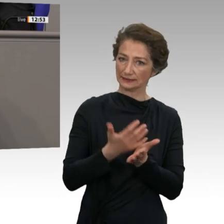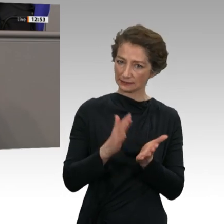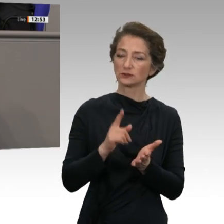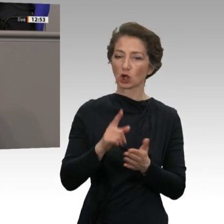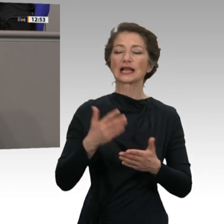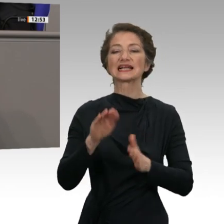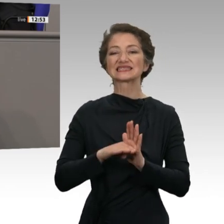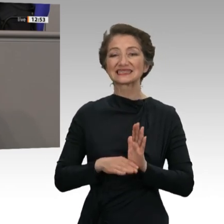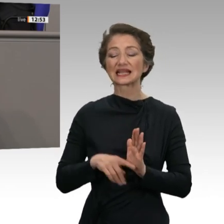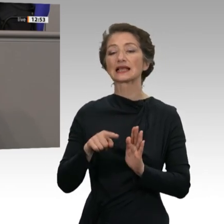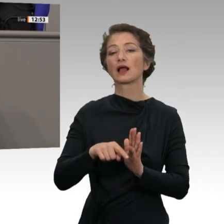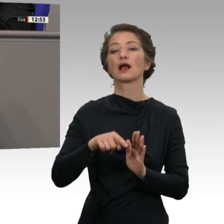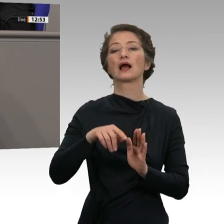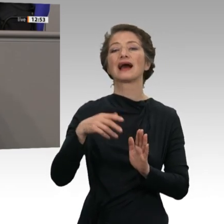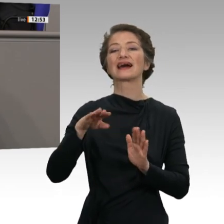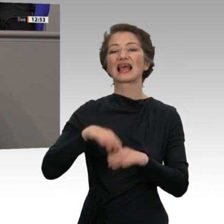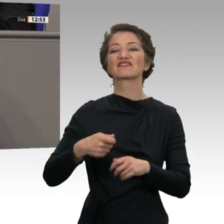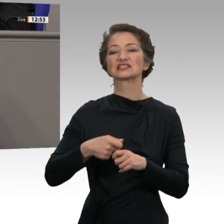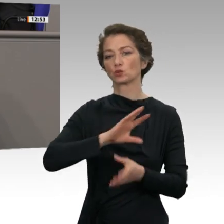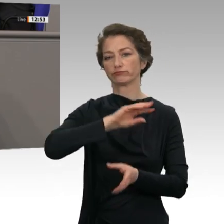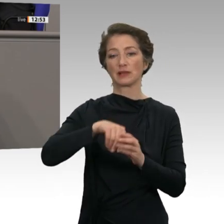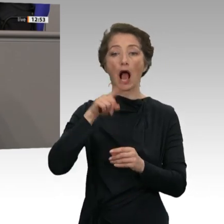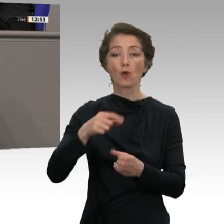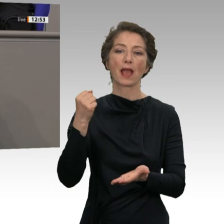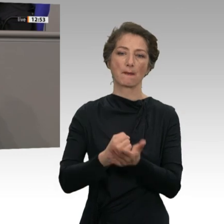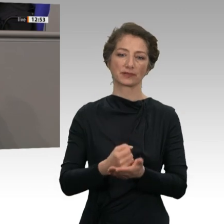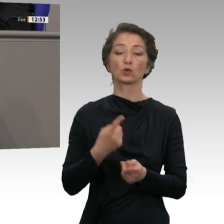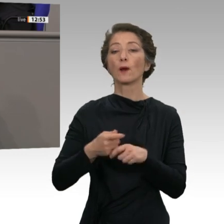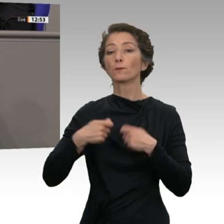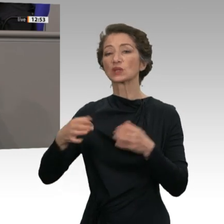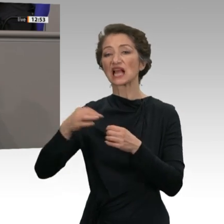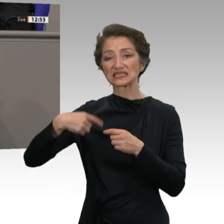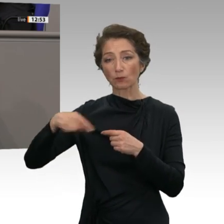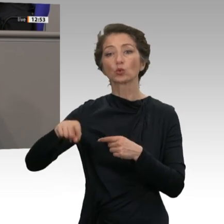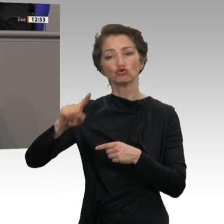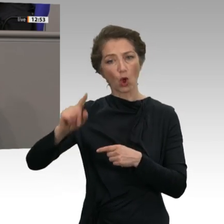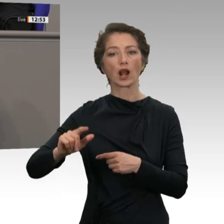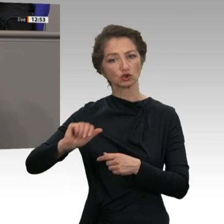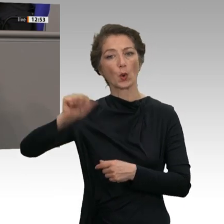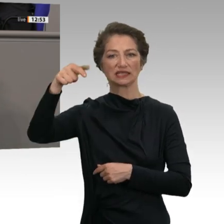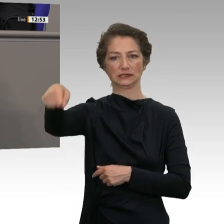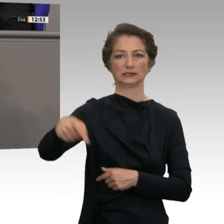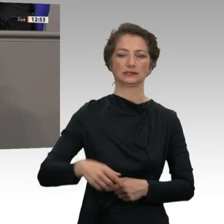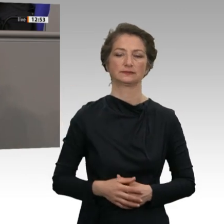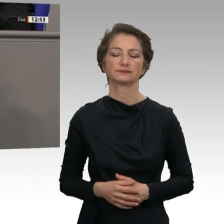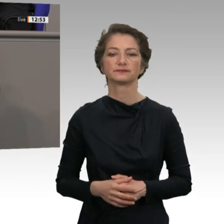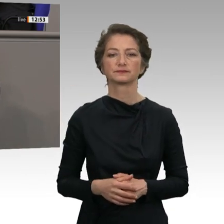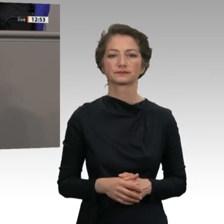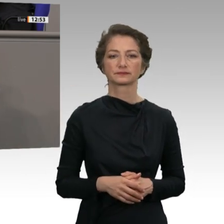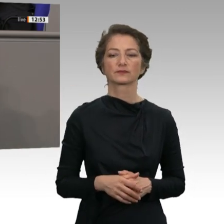Beamtinnen und Beamte. Wir Bundestagsabgeordneten sollten als Erste vorangehen. Und wenn wir all diese und viele